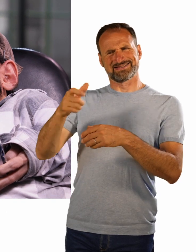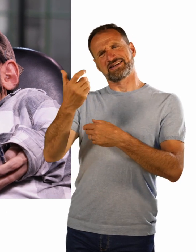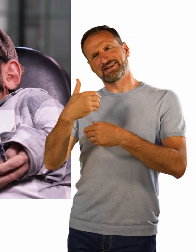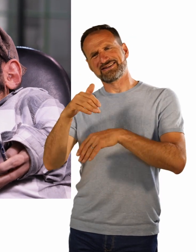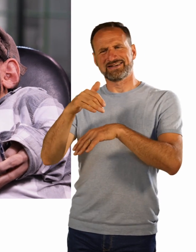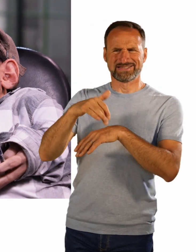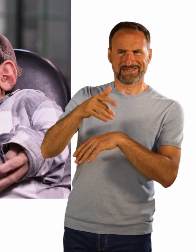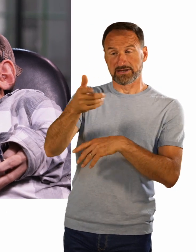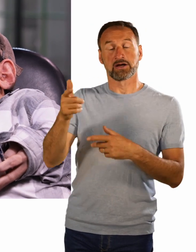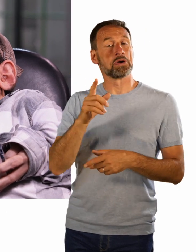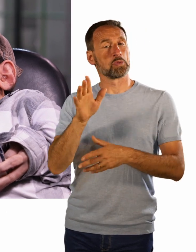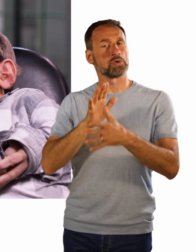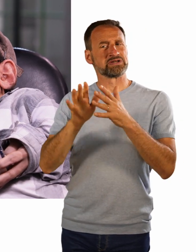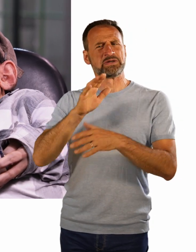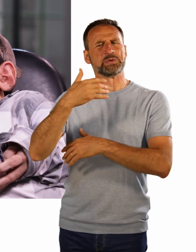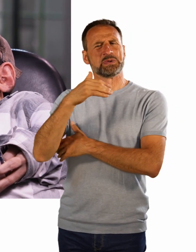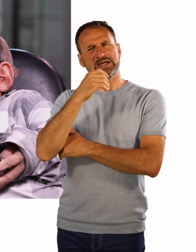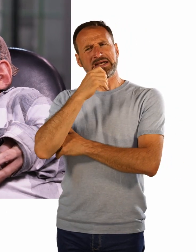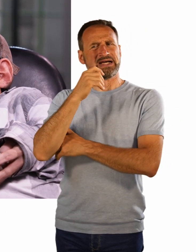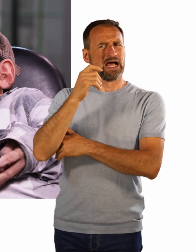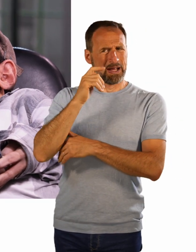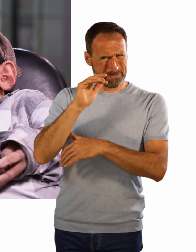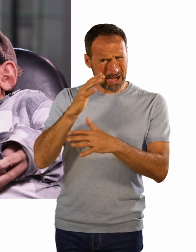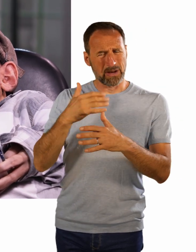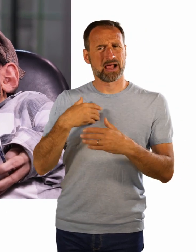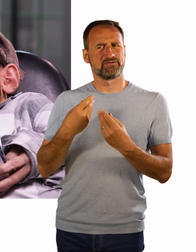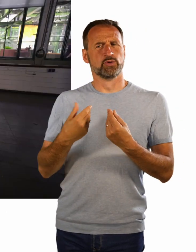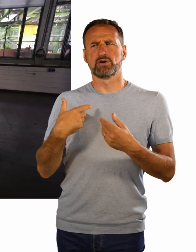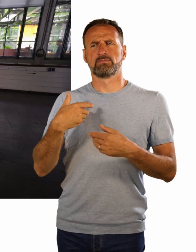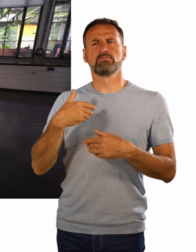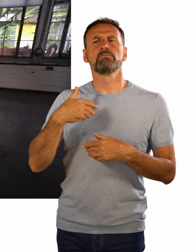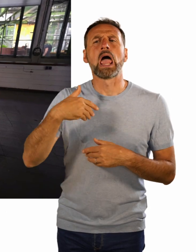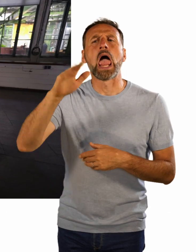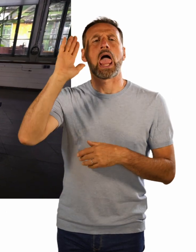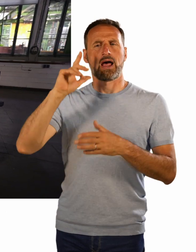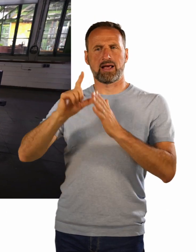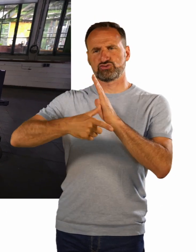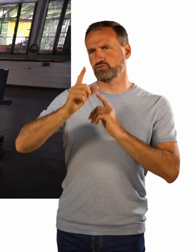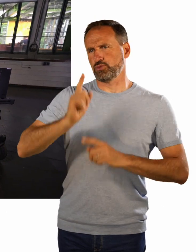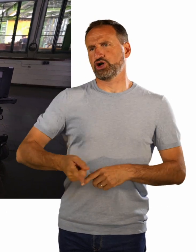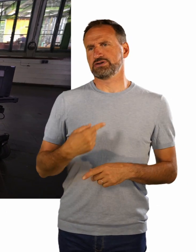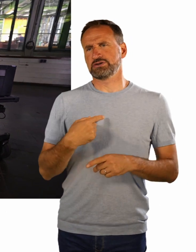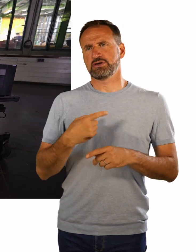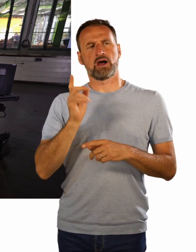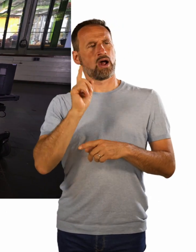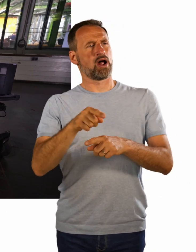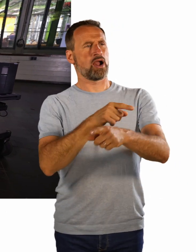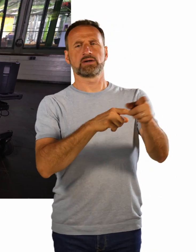sie über ihre Grenzen gehen müssen, um überhaupt genauso gut gelesen zu werden wie nichtbehinderte